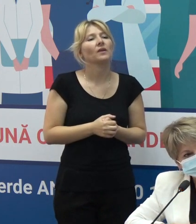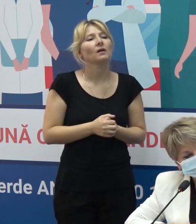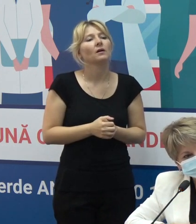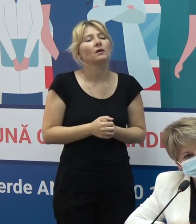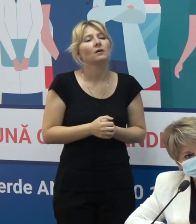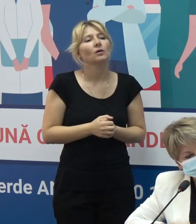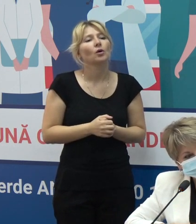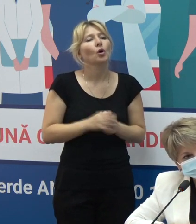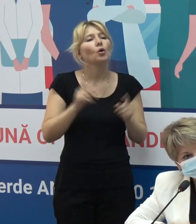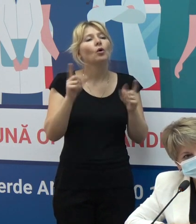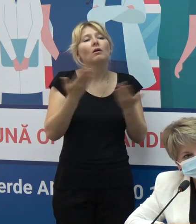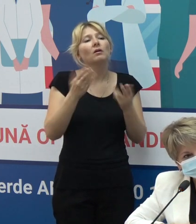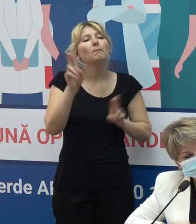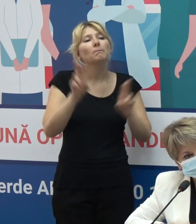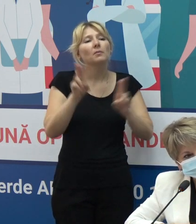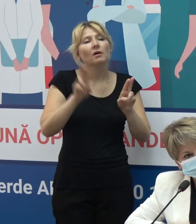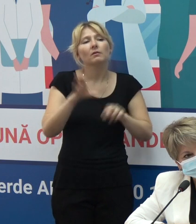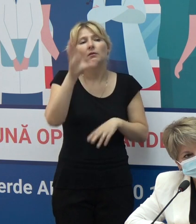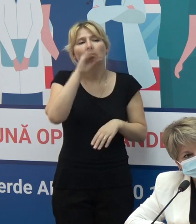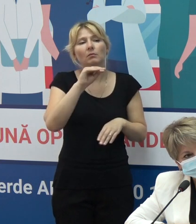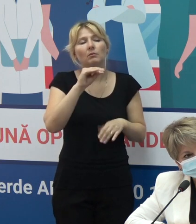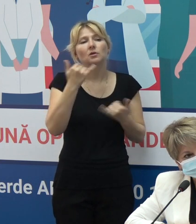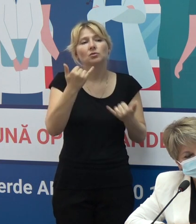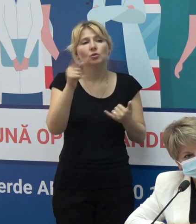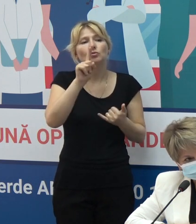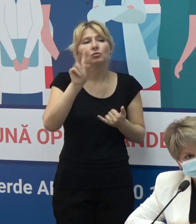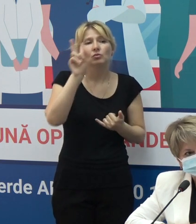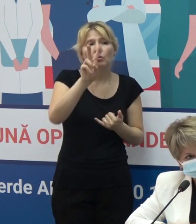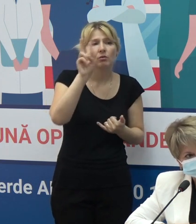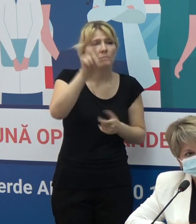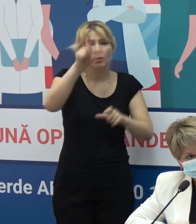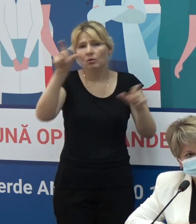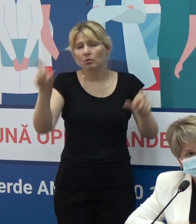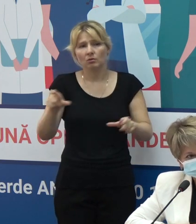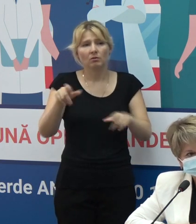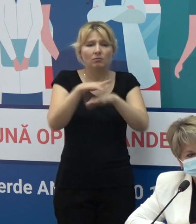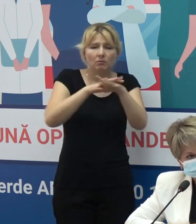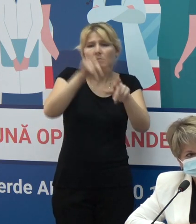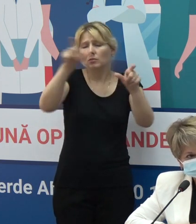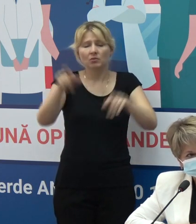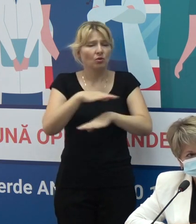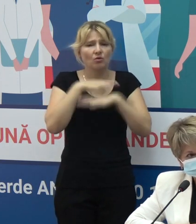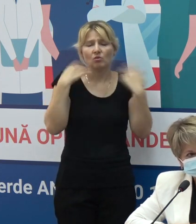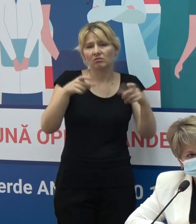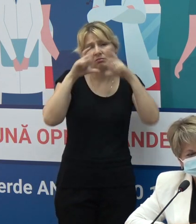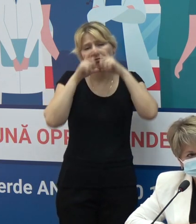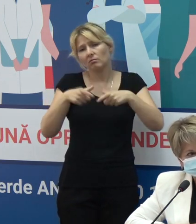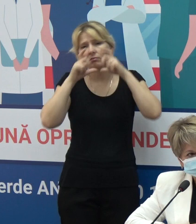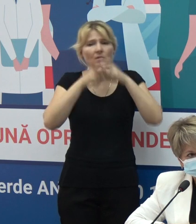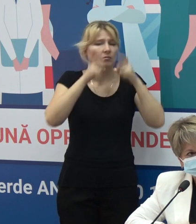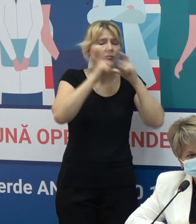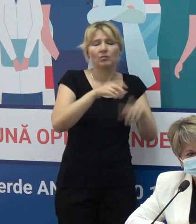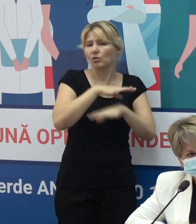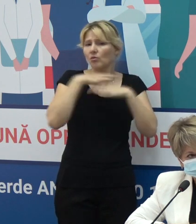întrebare, ce măsuri mai ți-am să întreprind? Pentru că vedem, de exemplu, vreo răcuze la piață, stațiile aglomerate, doar că sunt multă